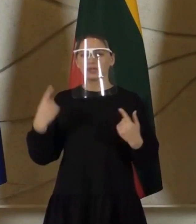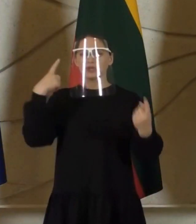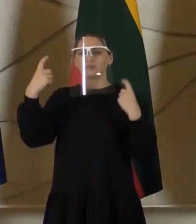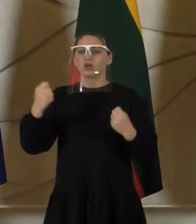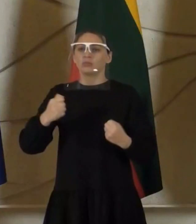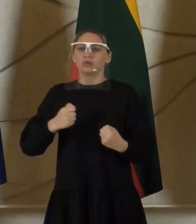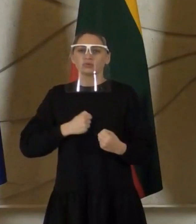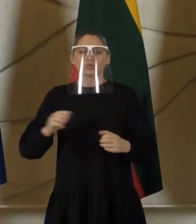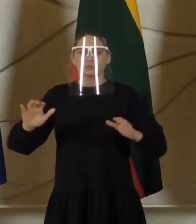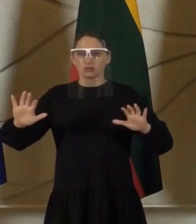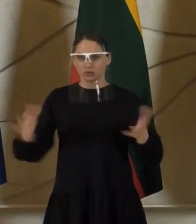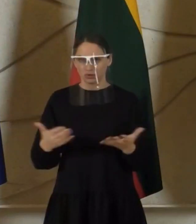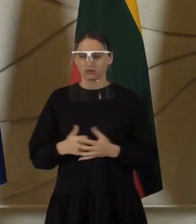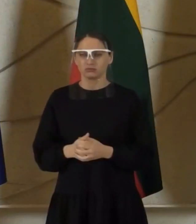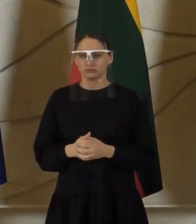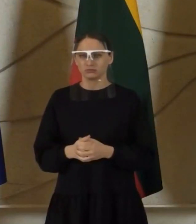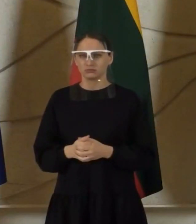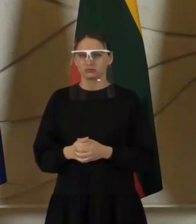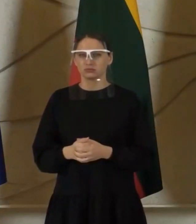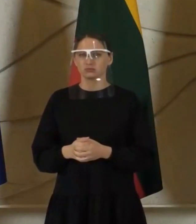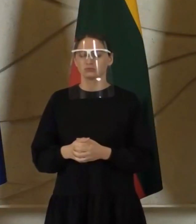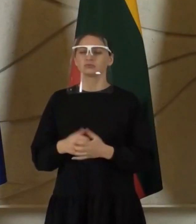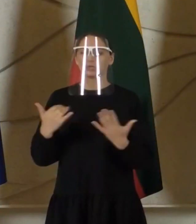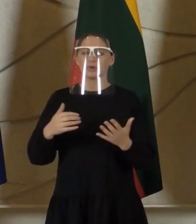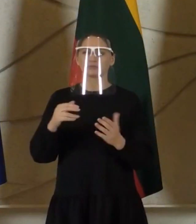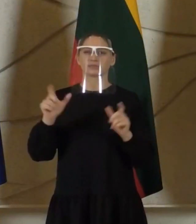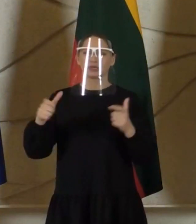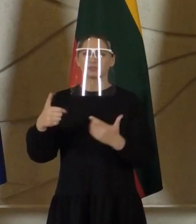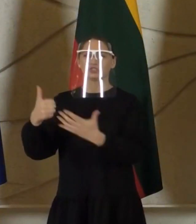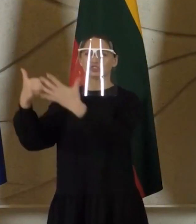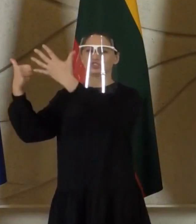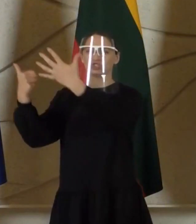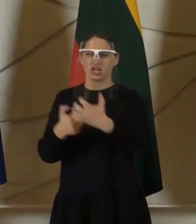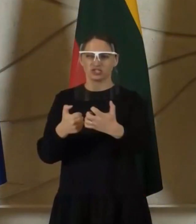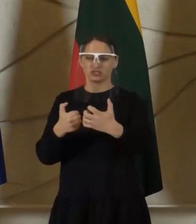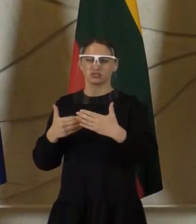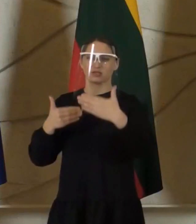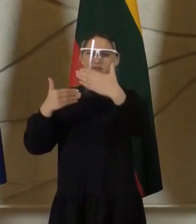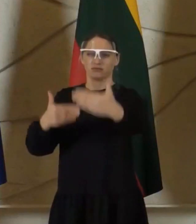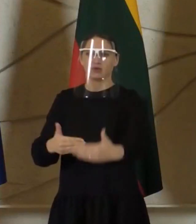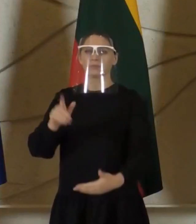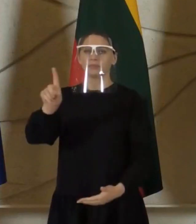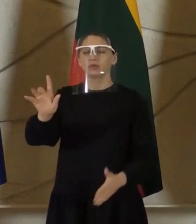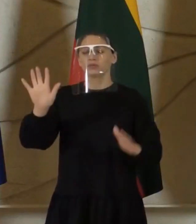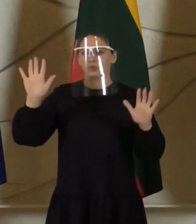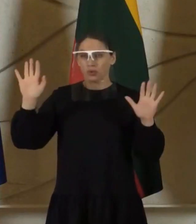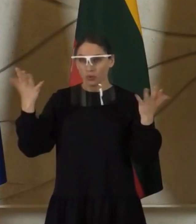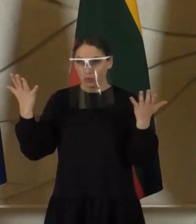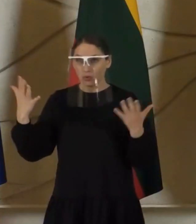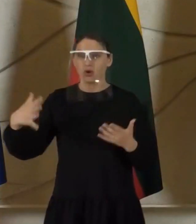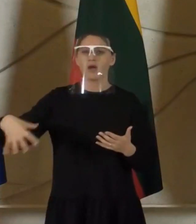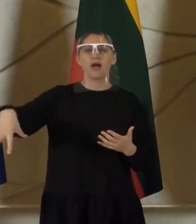kurią turime, pribojimai yra nustatyti šešiom savaitėm. Tačiau, jeigu atsitiktų taip, jeigu mes